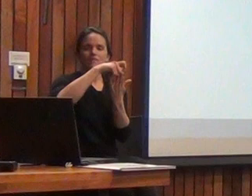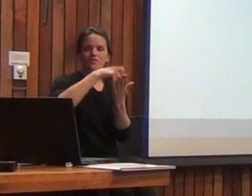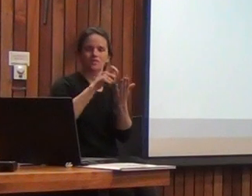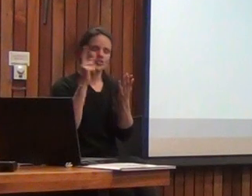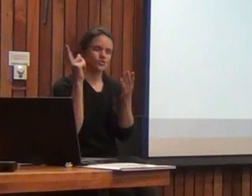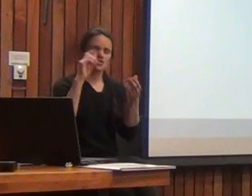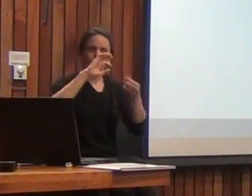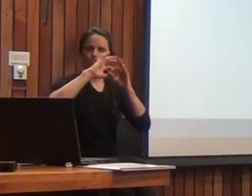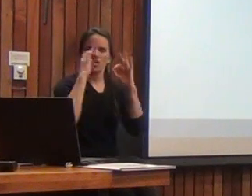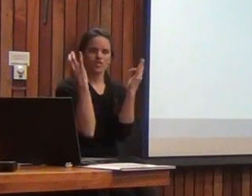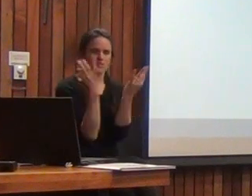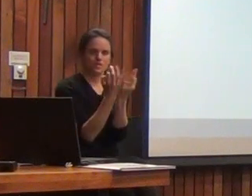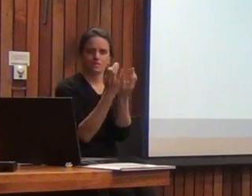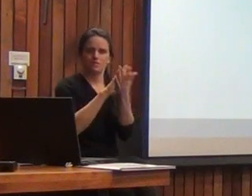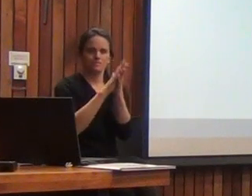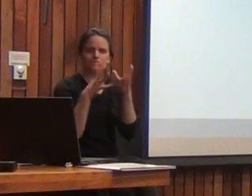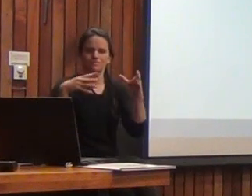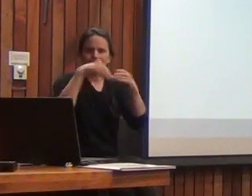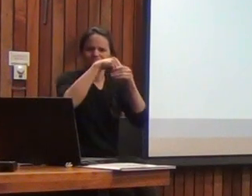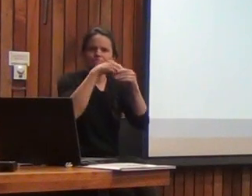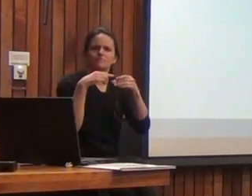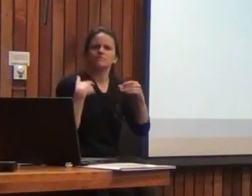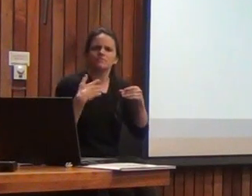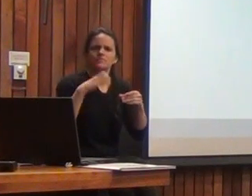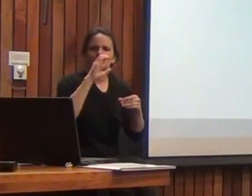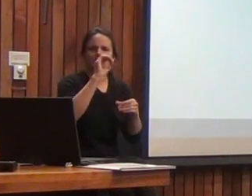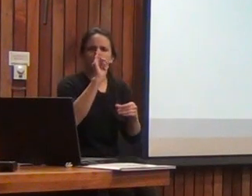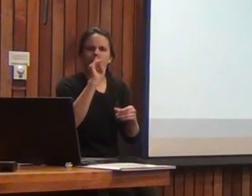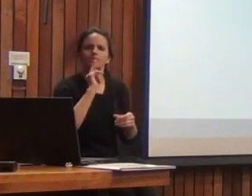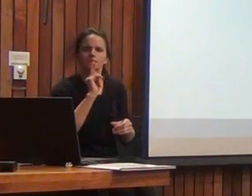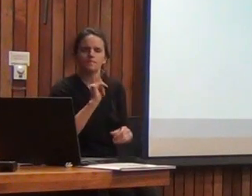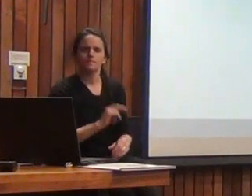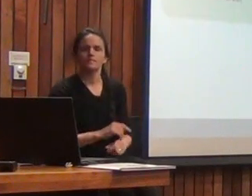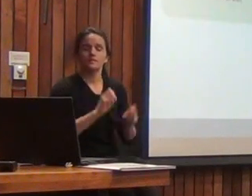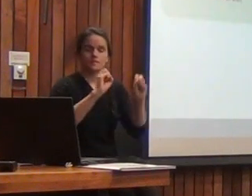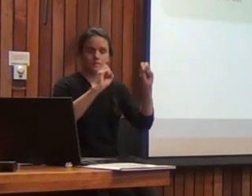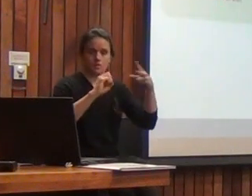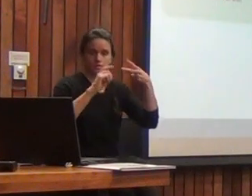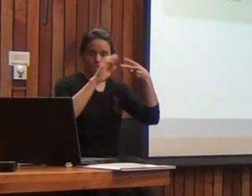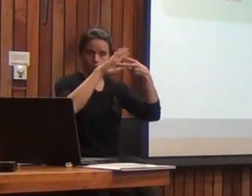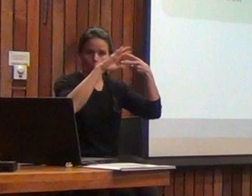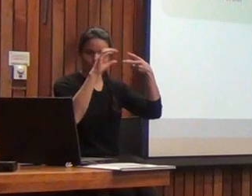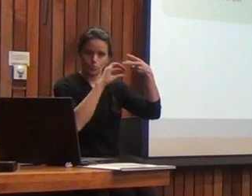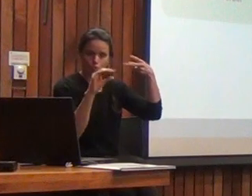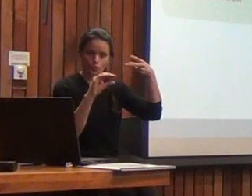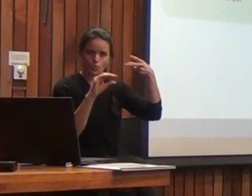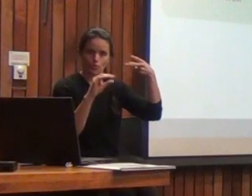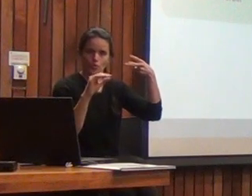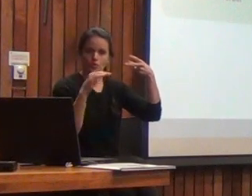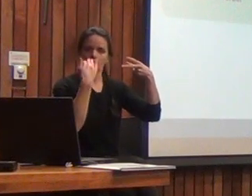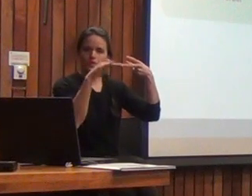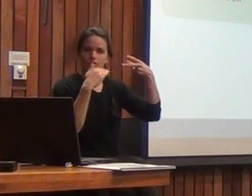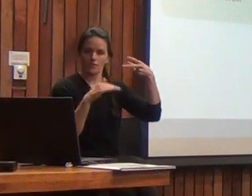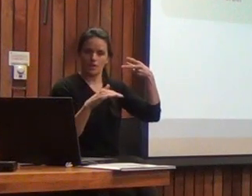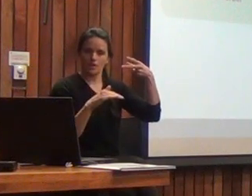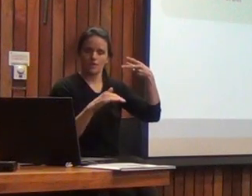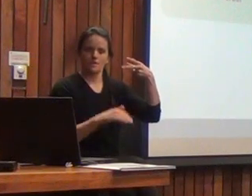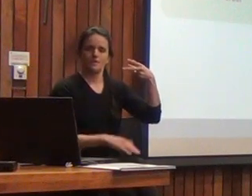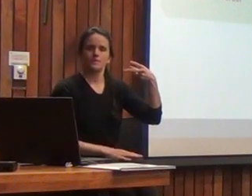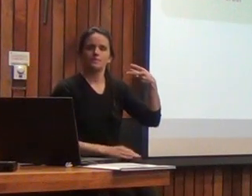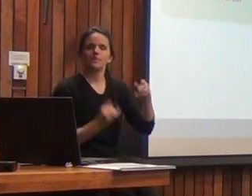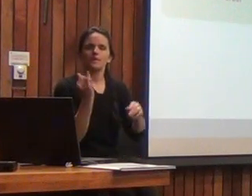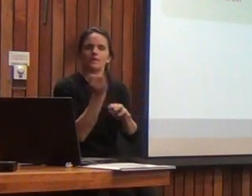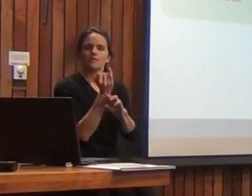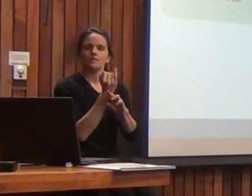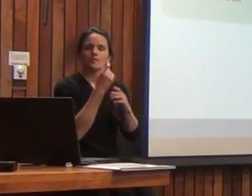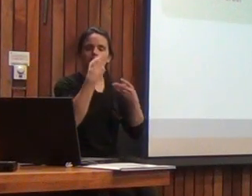incluido el ya conocido CIT. En un segundo nivel, que se llama el nivel de índices